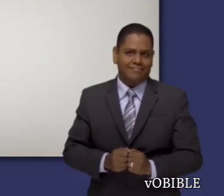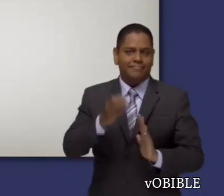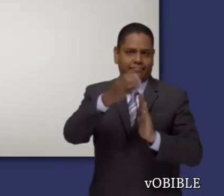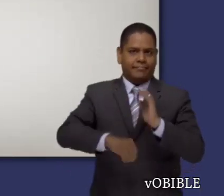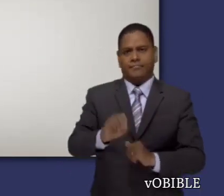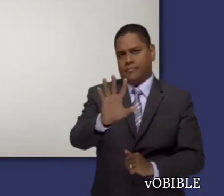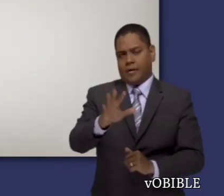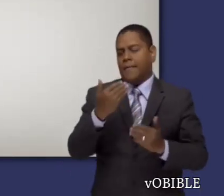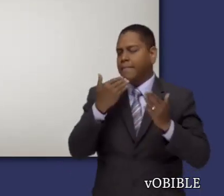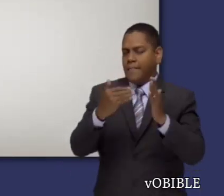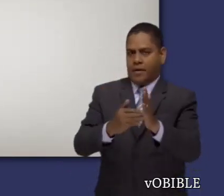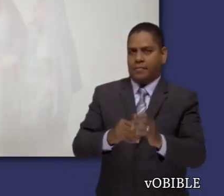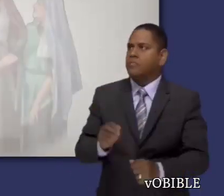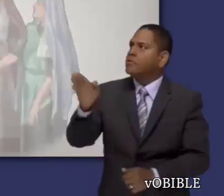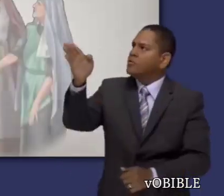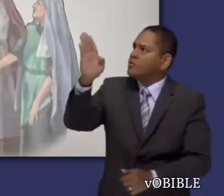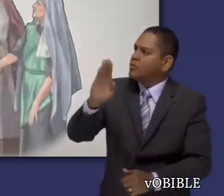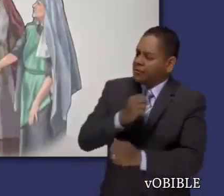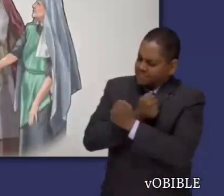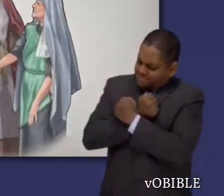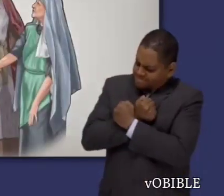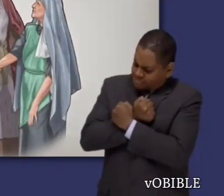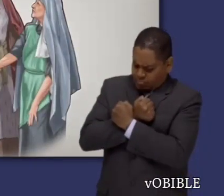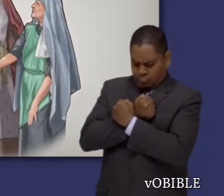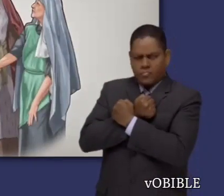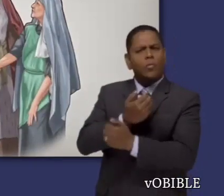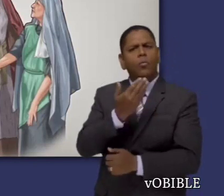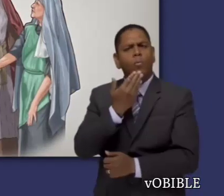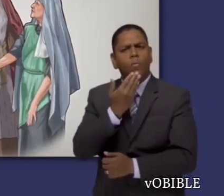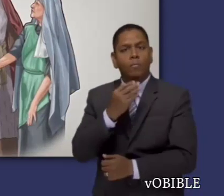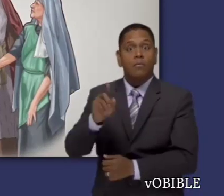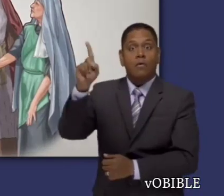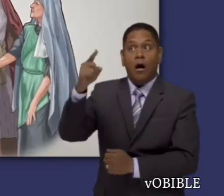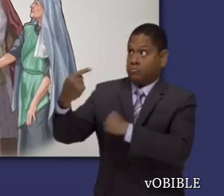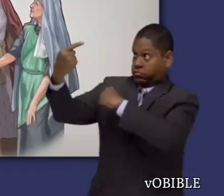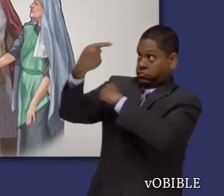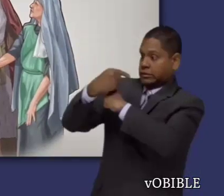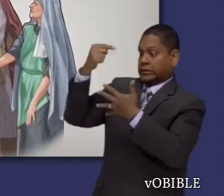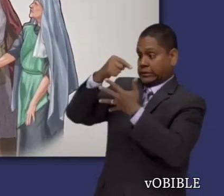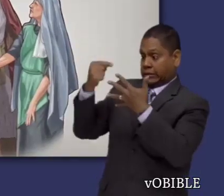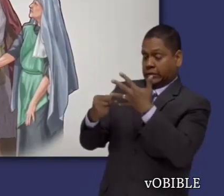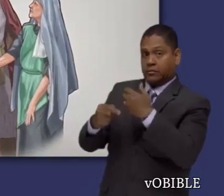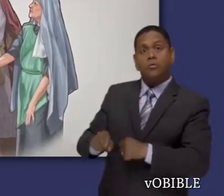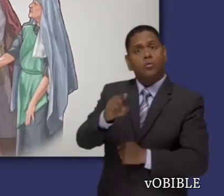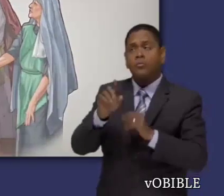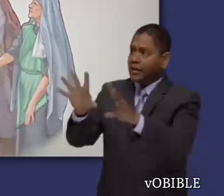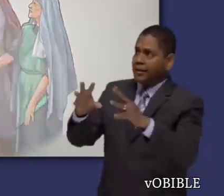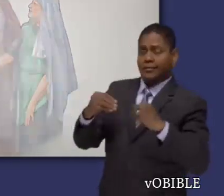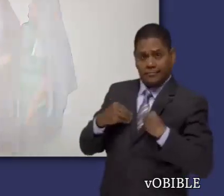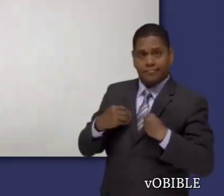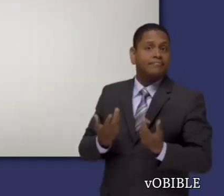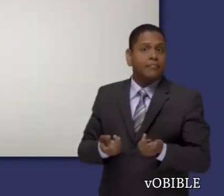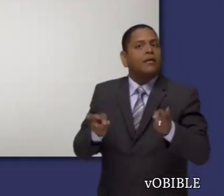En el último capítulo, Juan dice, el amor a Dios consiste en esto, en que obedezcamos sus mandamientos.